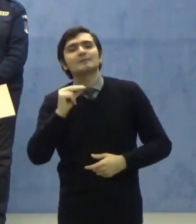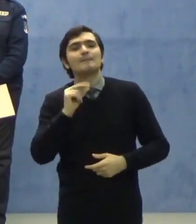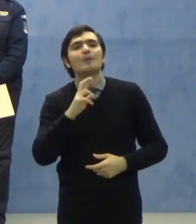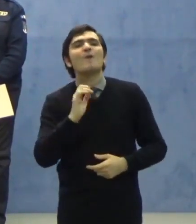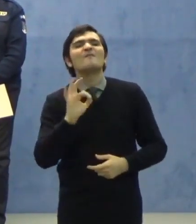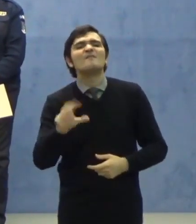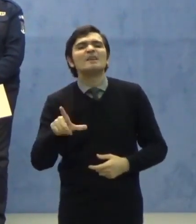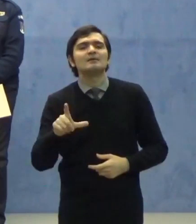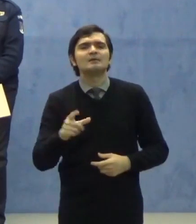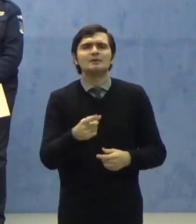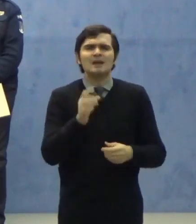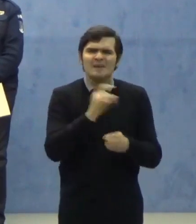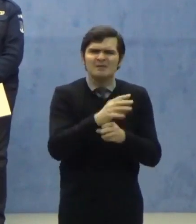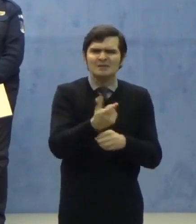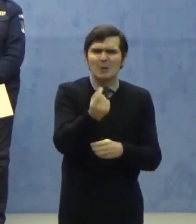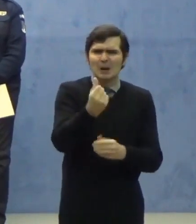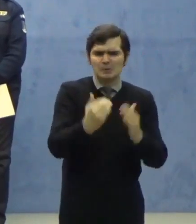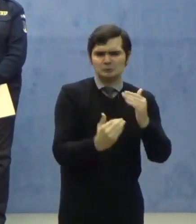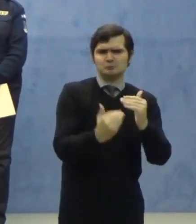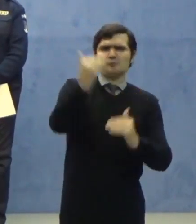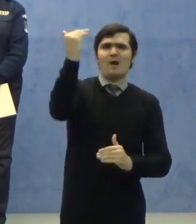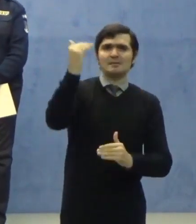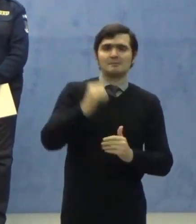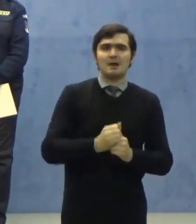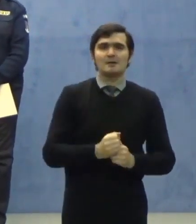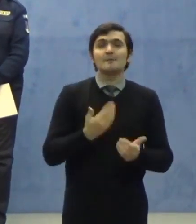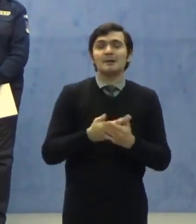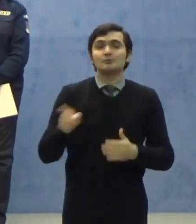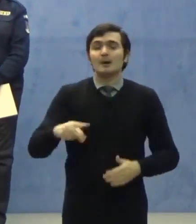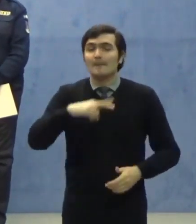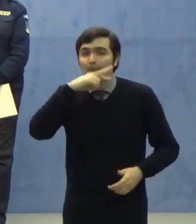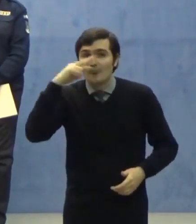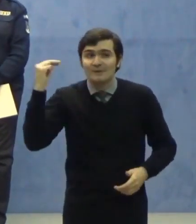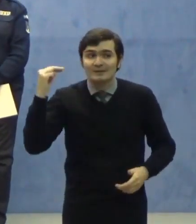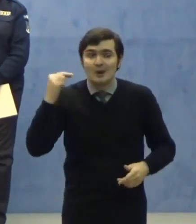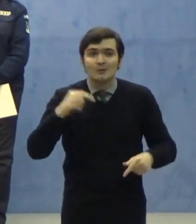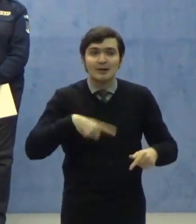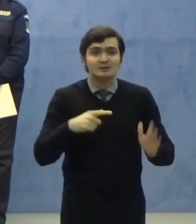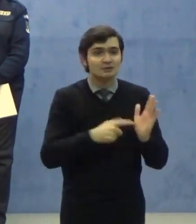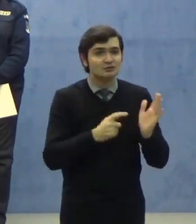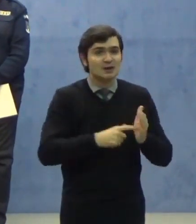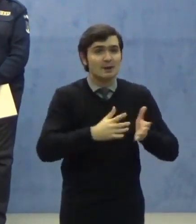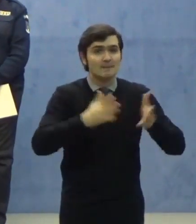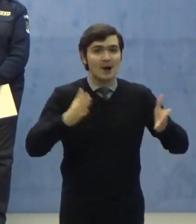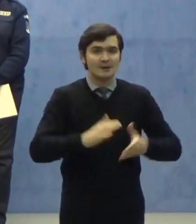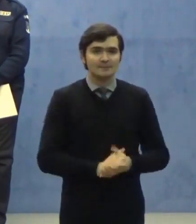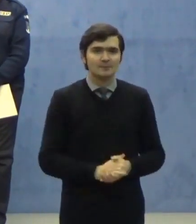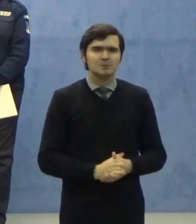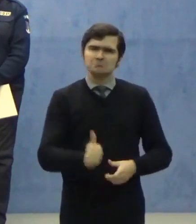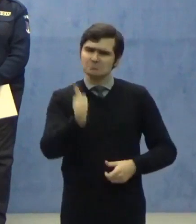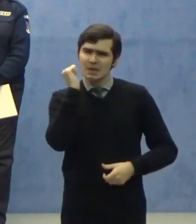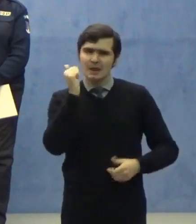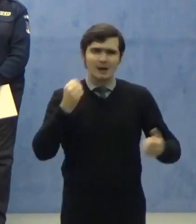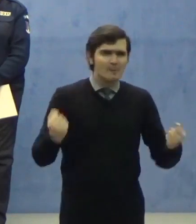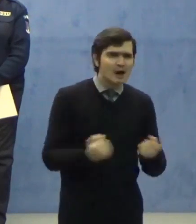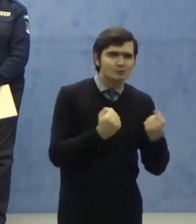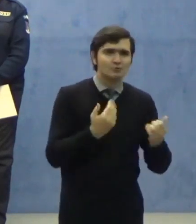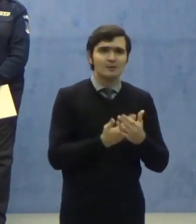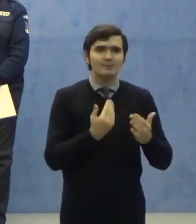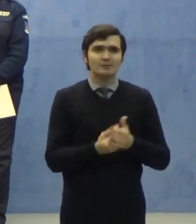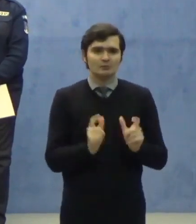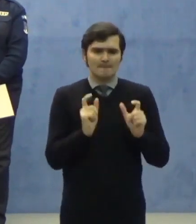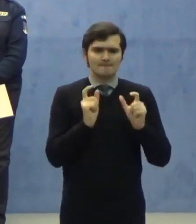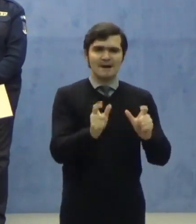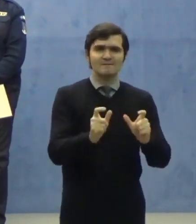supraevaluate, profitându-se de cererea crescută din acest moment. Am acționat ieri pentru a preveni